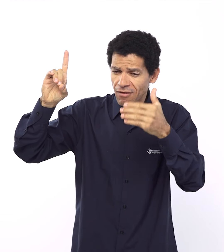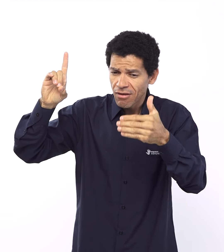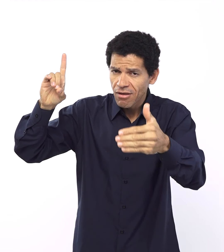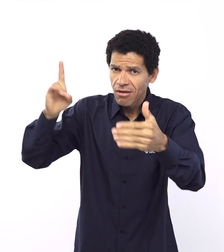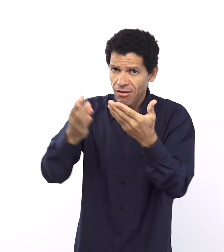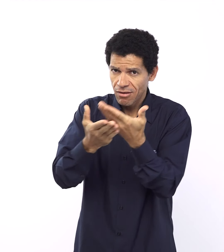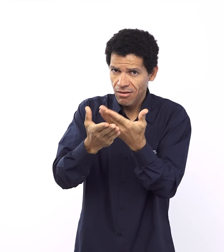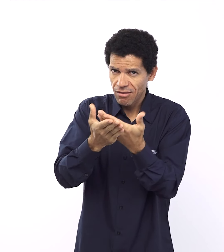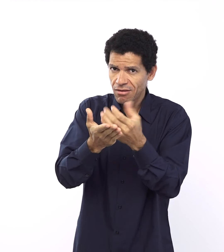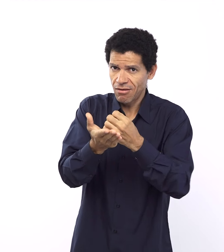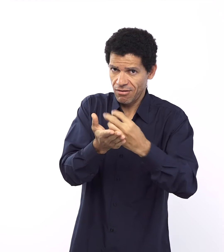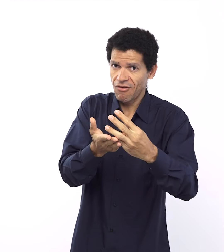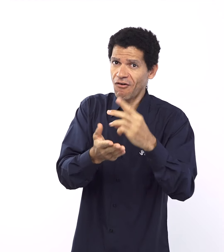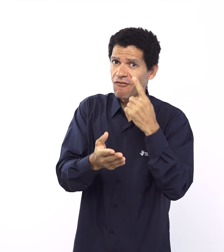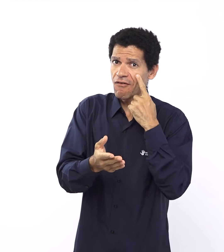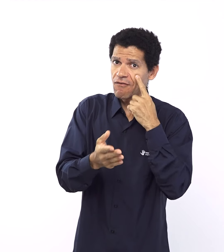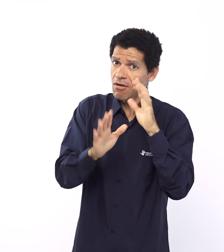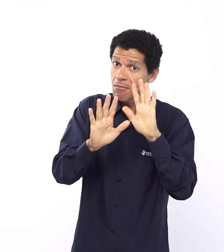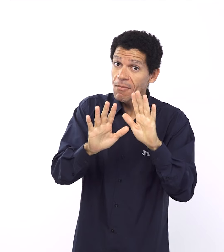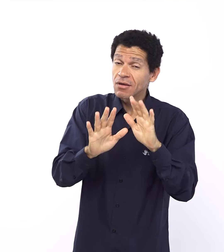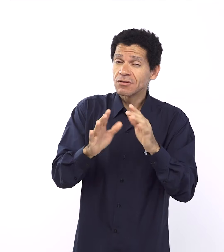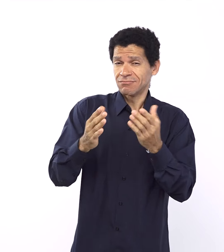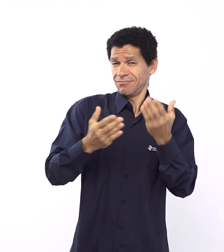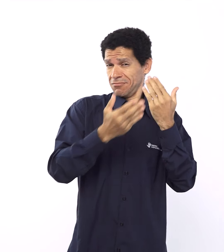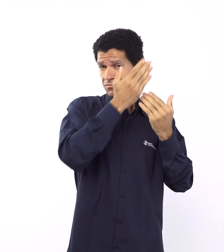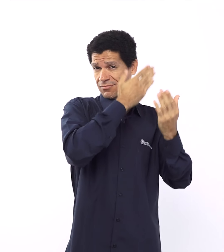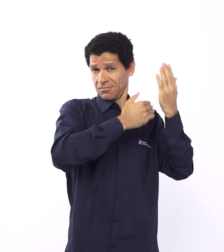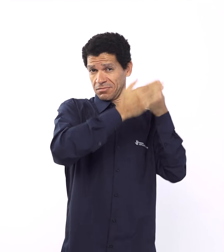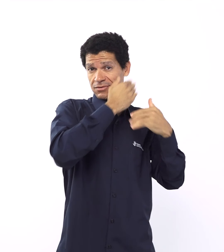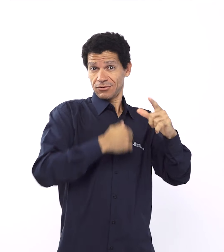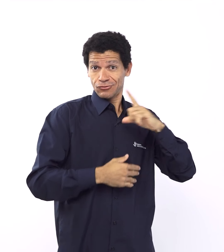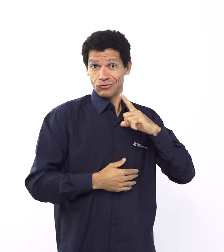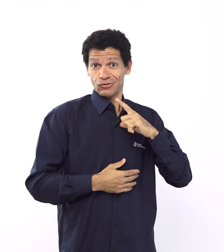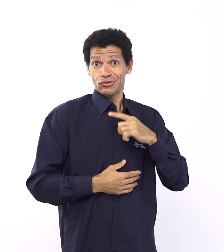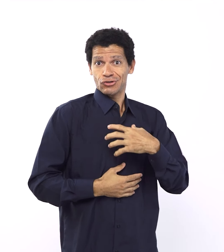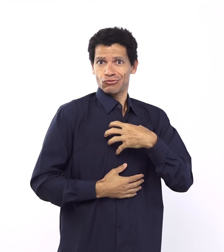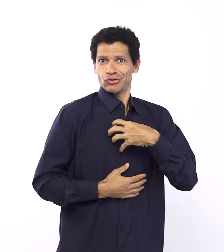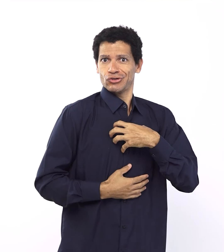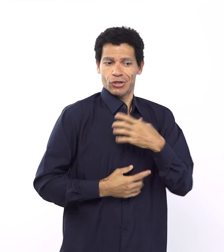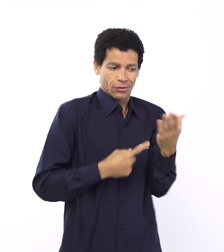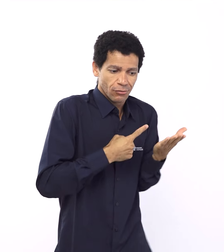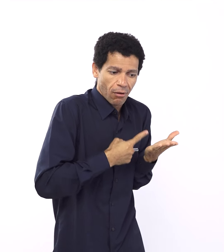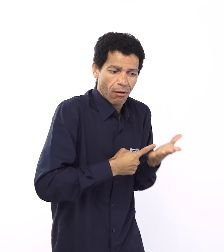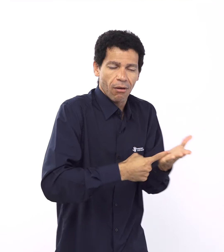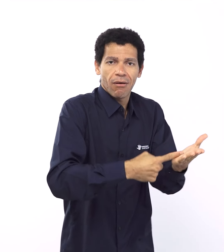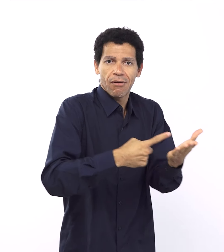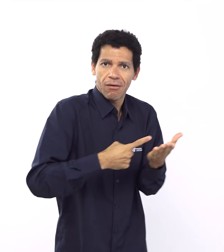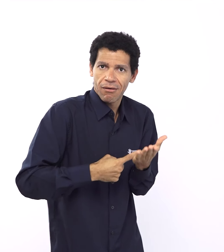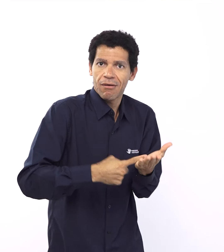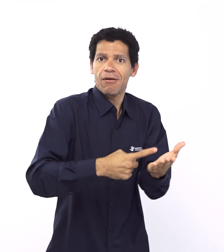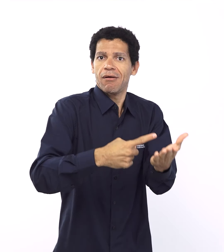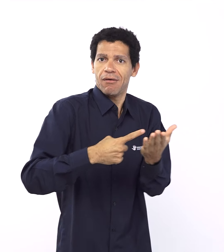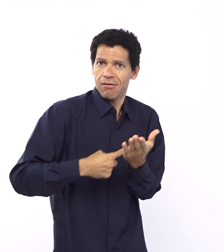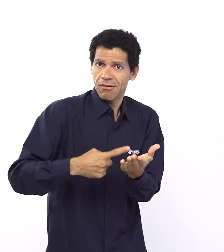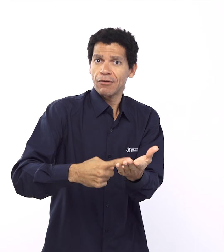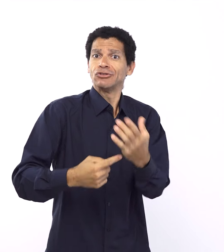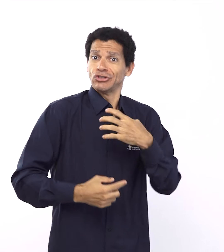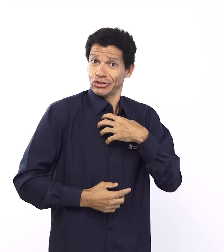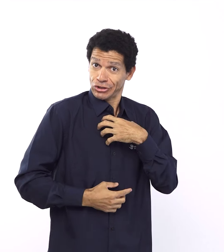conhecido da época, os pactos tinham um padrão, e a gente vê esse padrão nas alianças que Deus propõe com o homem.